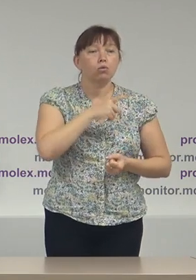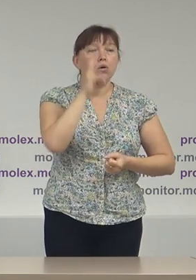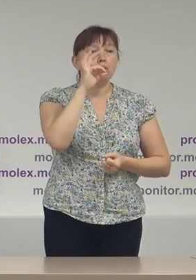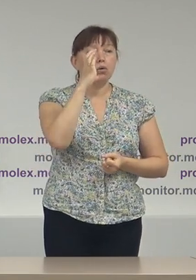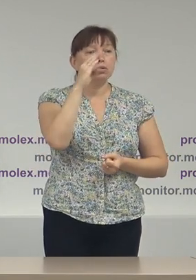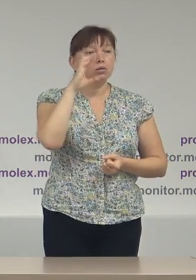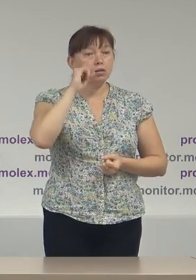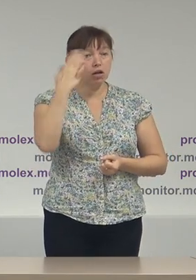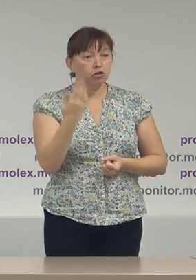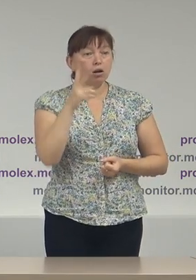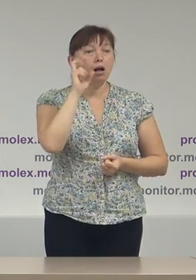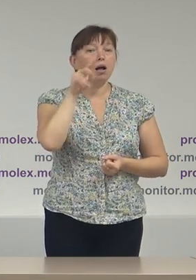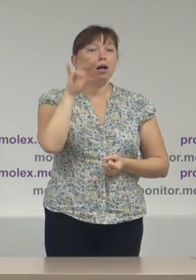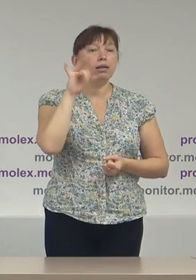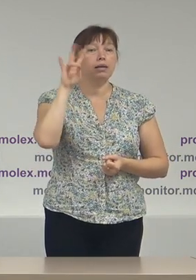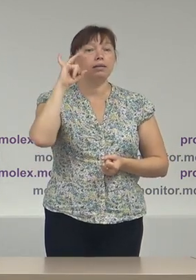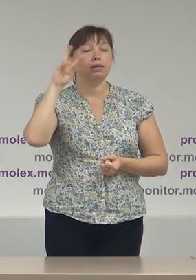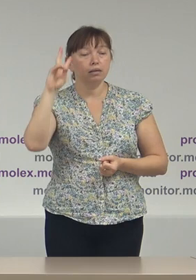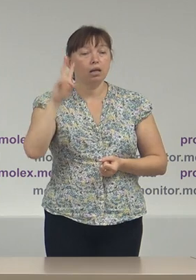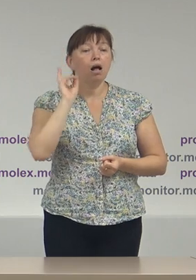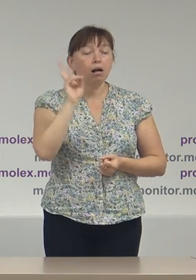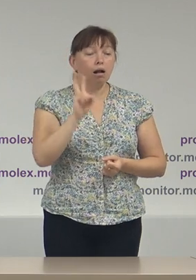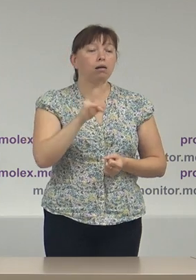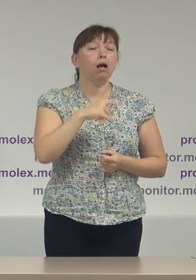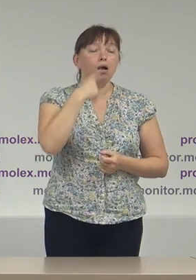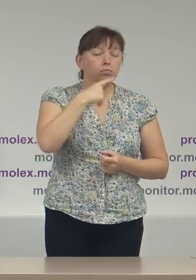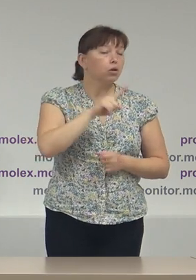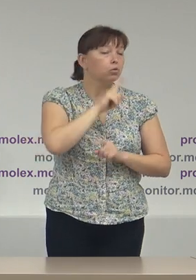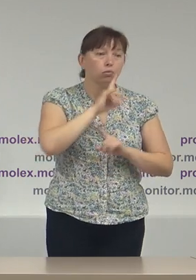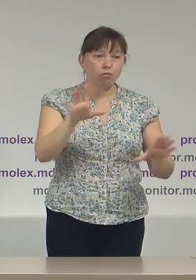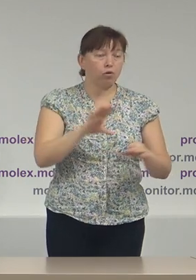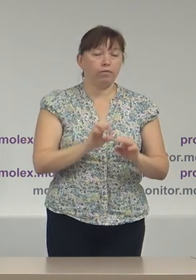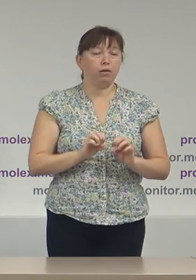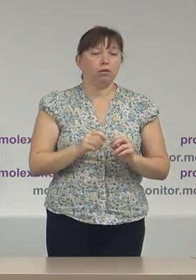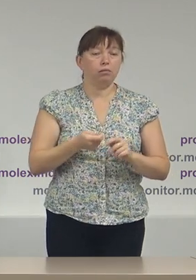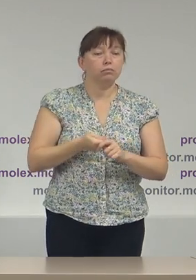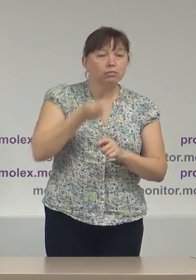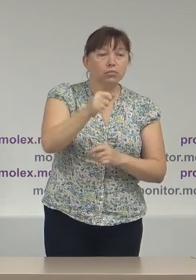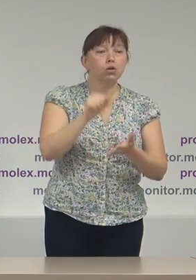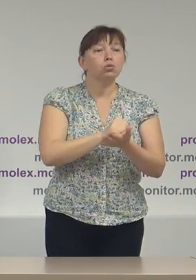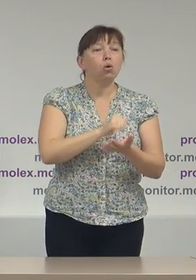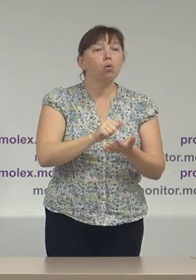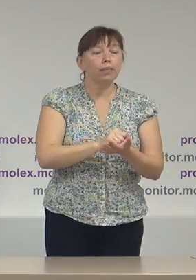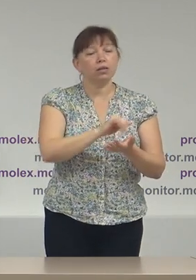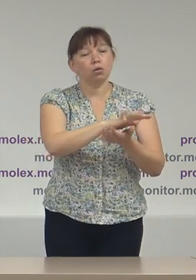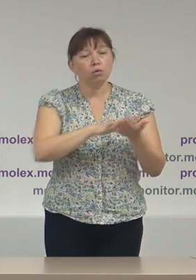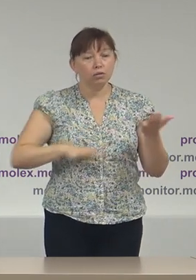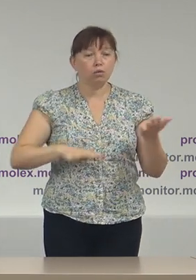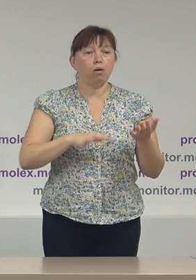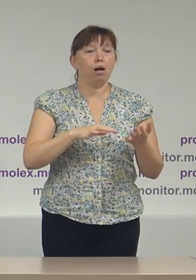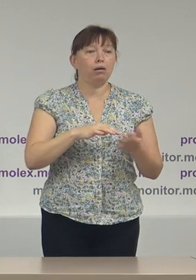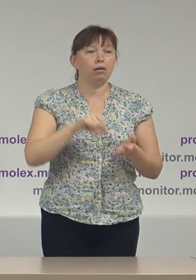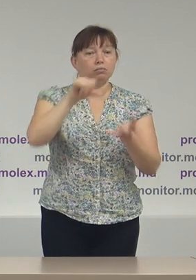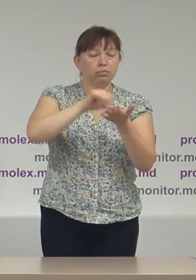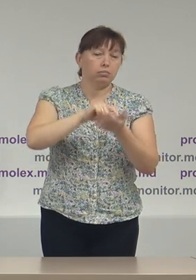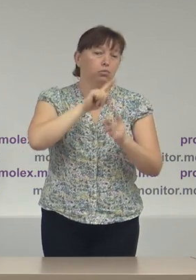și Calinian care au menționat că nu vor depune documentele de înregistrare în continuare la Comisie Electorală